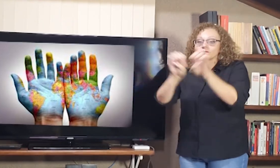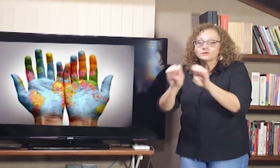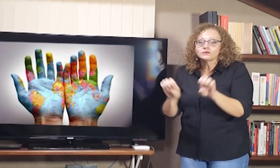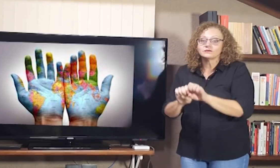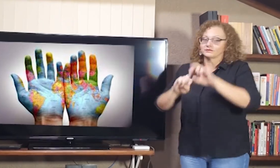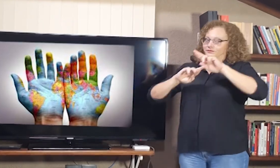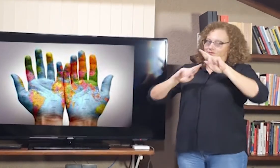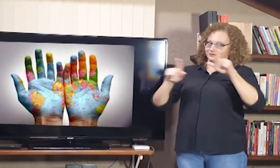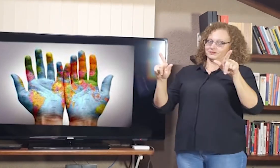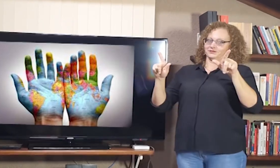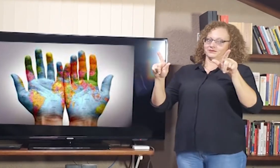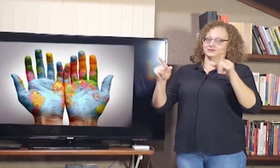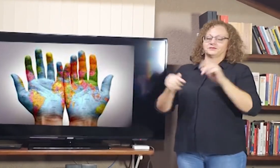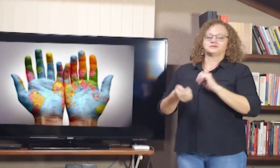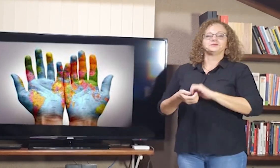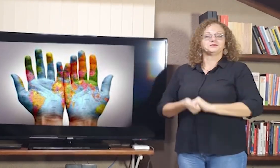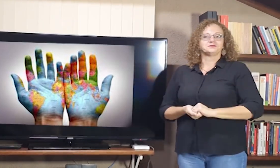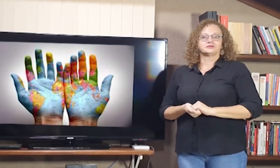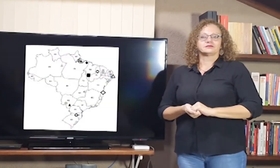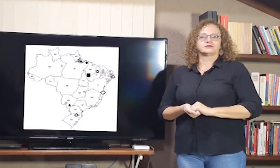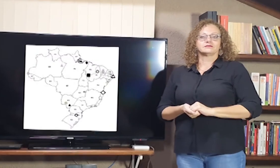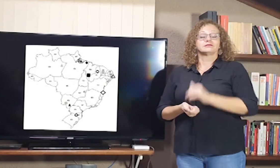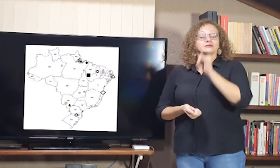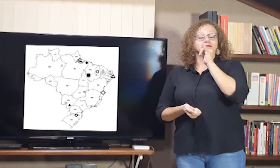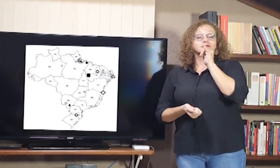pois elas possuem estruturas gramaticais diferentes.